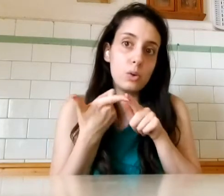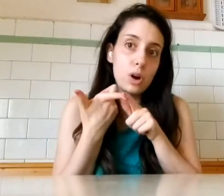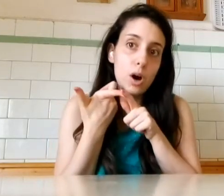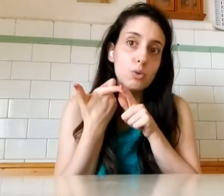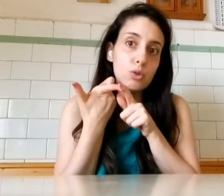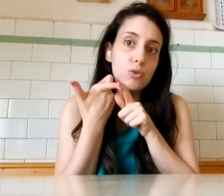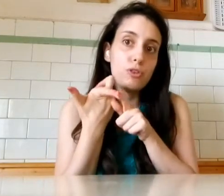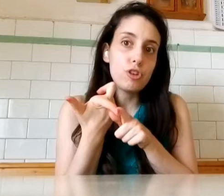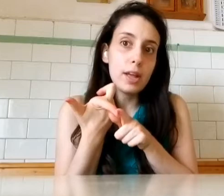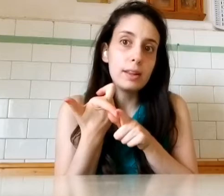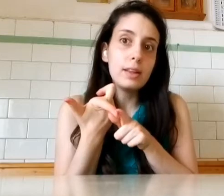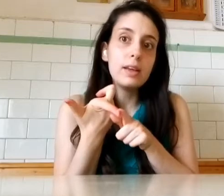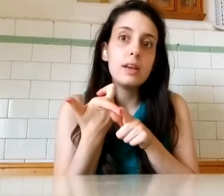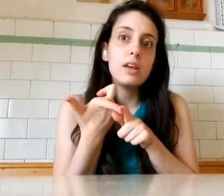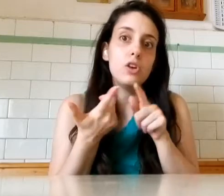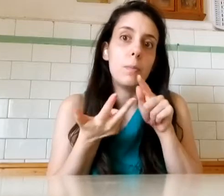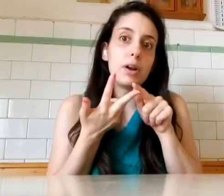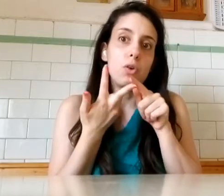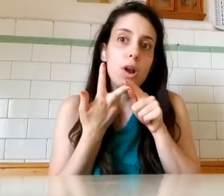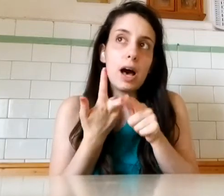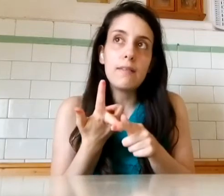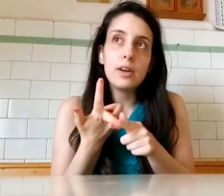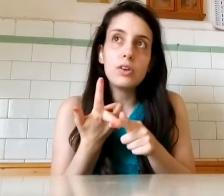Autosufficienti Non bacollavano